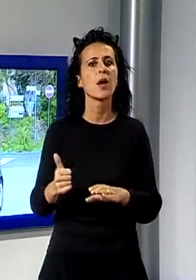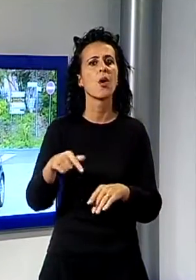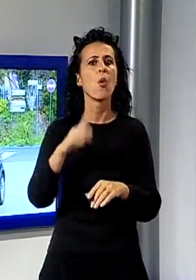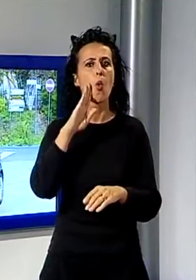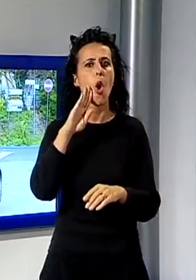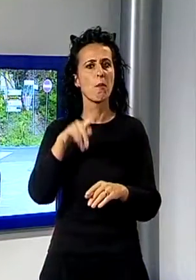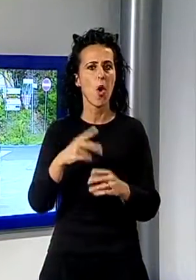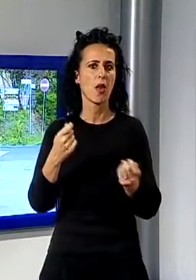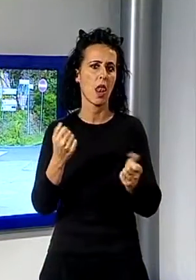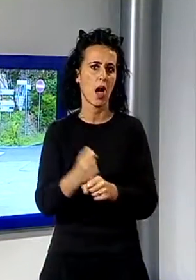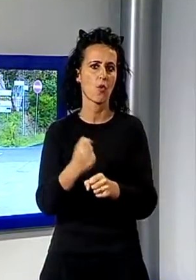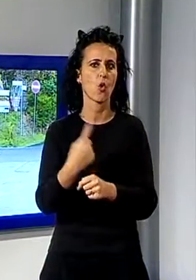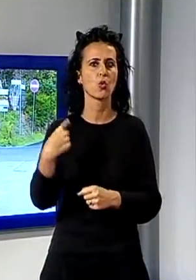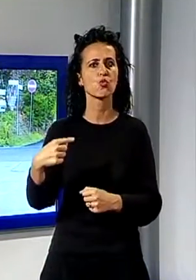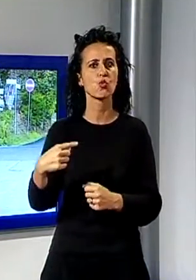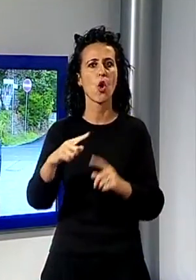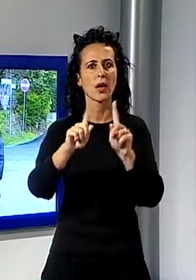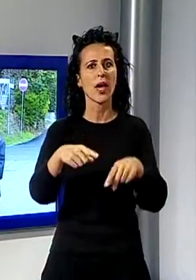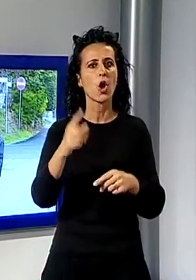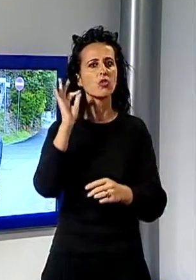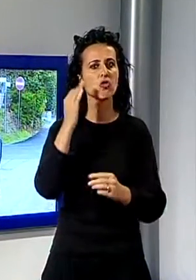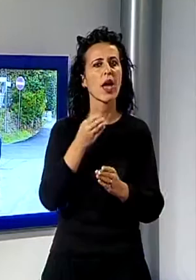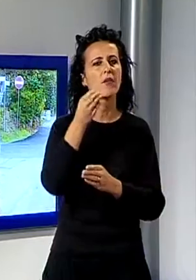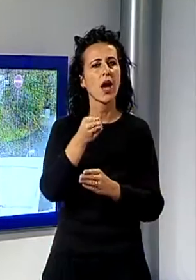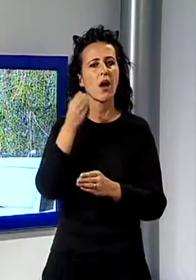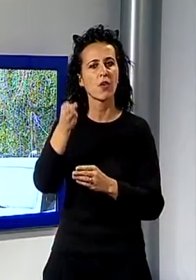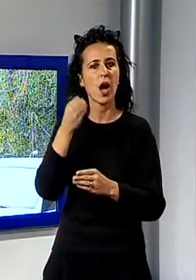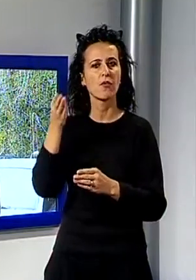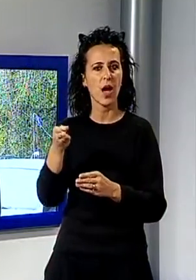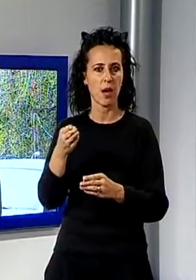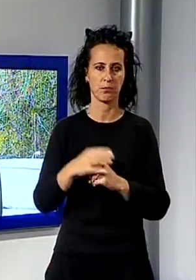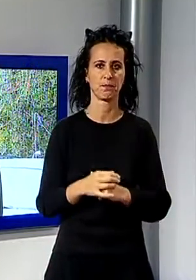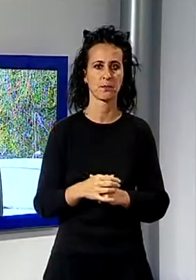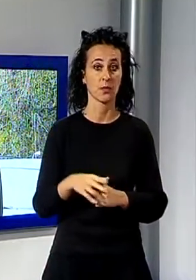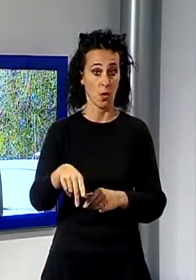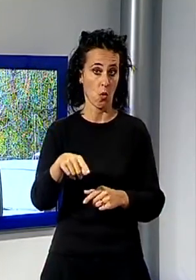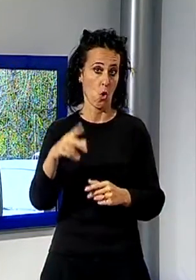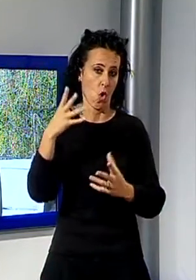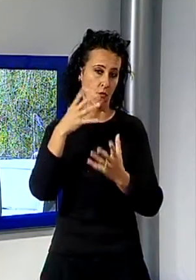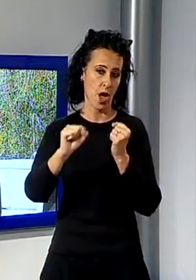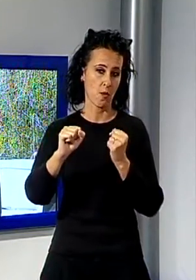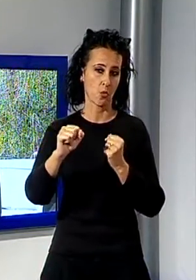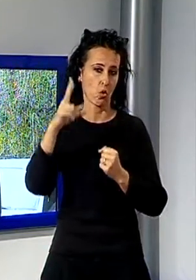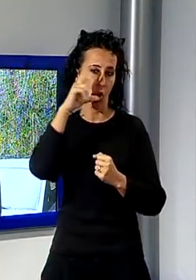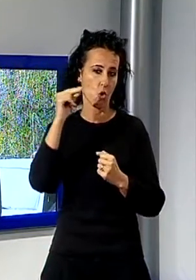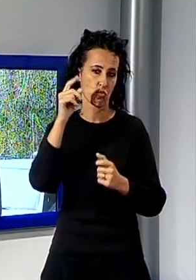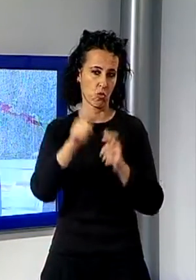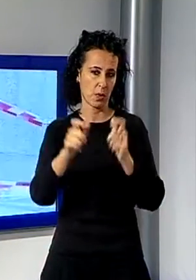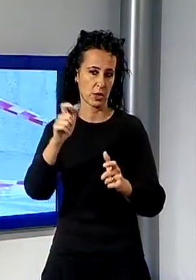famiglia. Erano da poco passate le otto quando l'uomo, professionista molto conosciuto nella zona, ha lasciato la sua abitazione su una